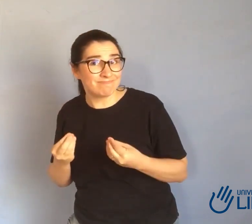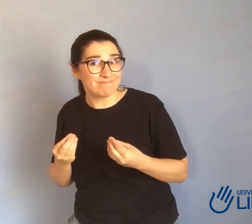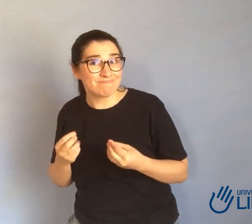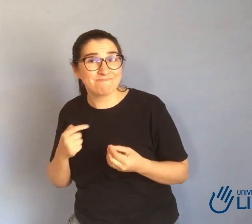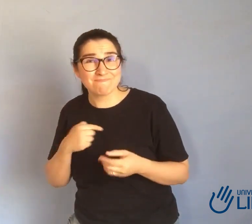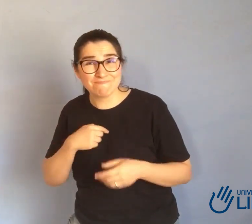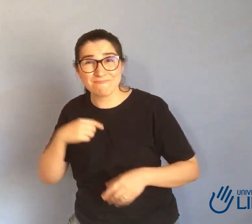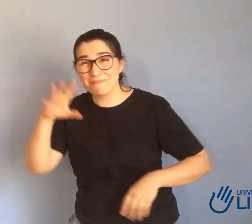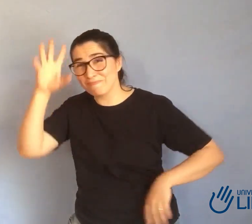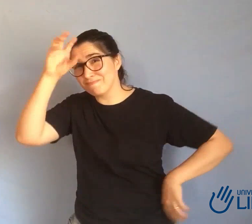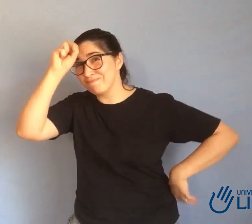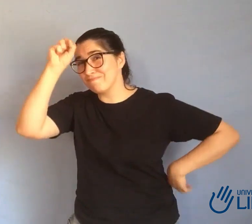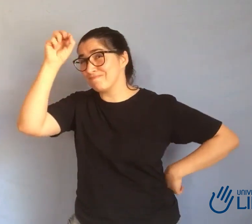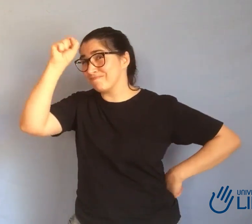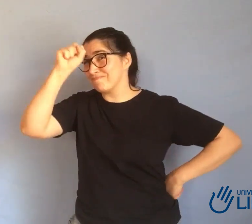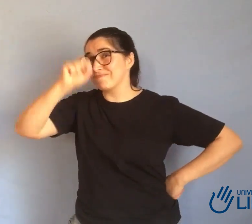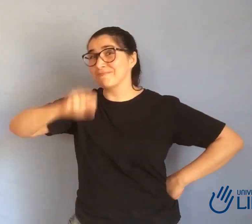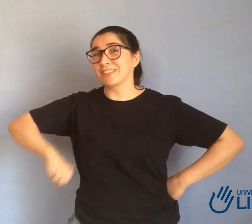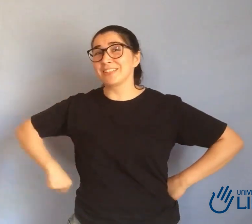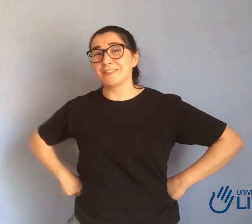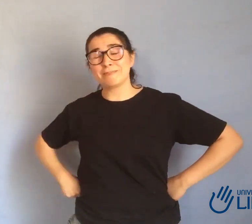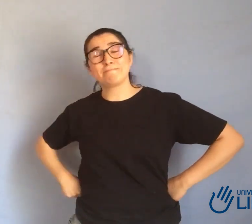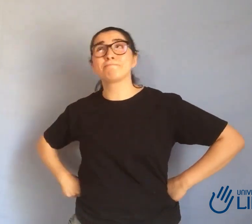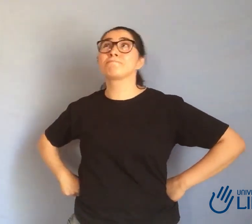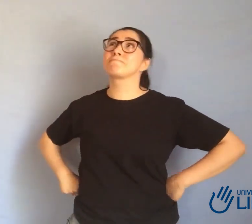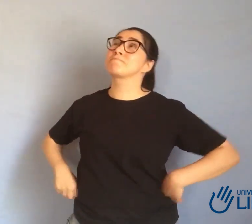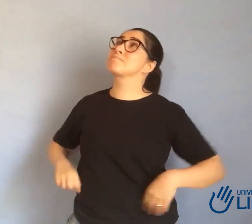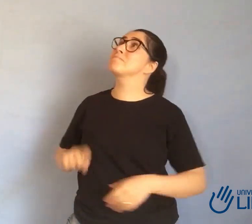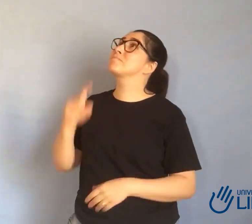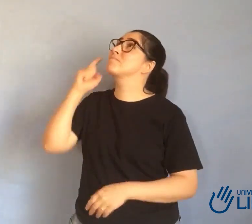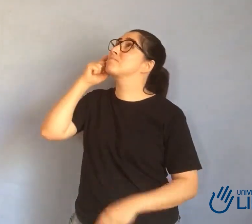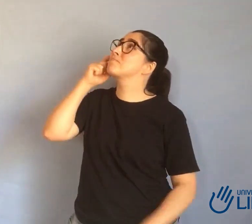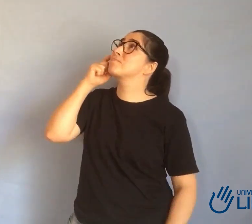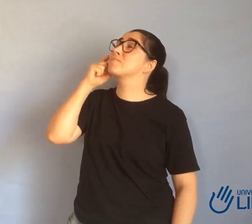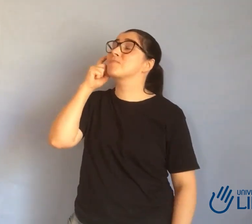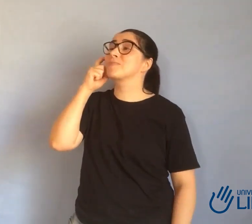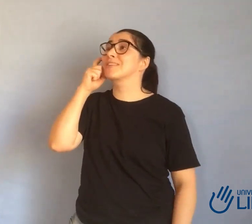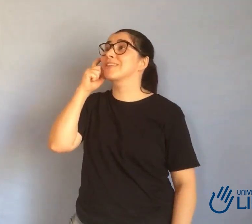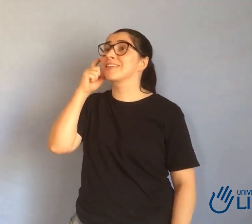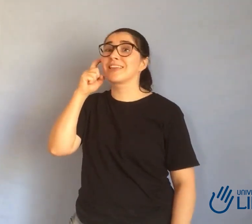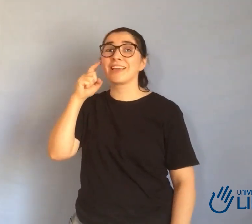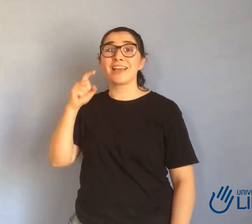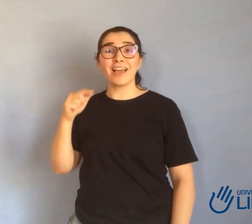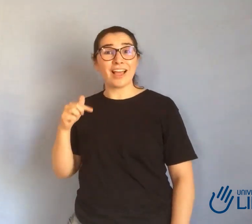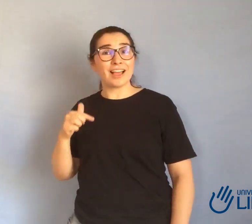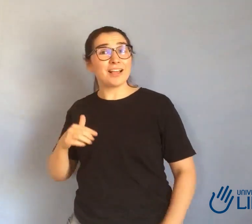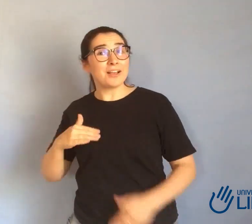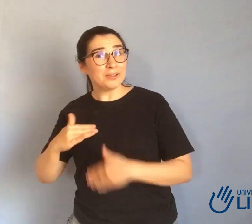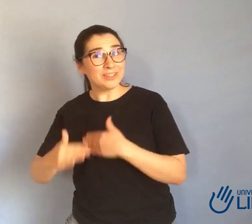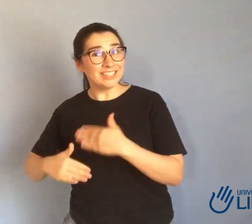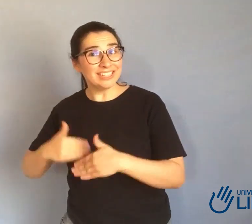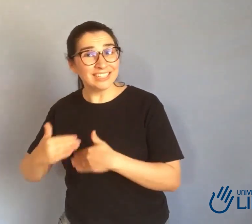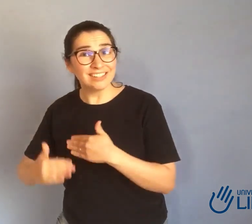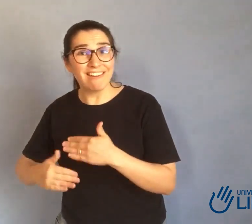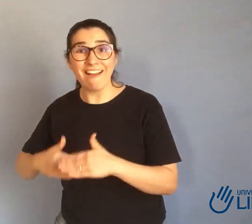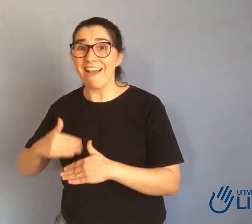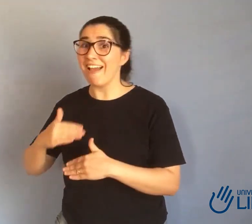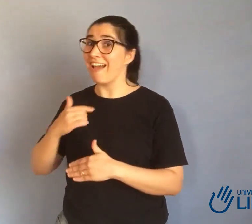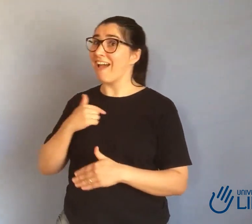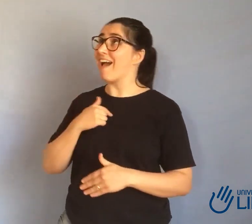fiquei até reflexiva, né? Será que eu entro? Será que eu não entro? E aí, quando eu entrei, também fiquei duvidosa, porque será